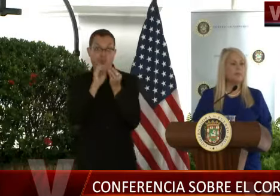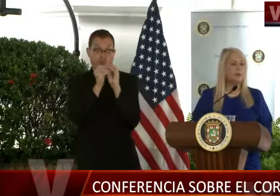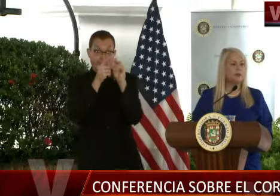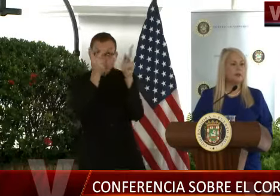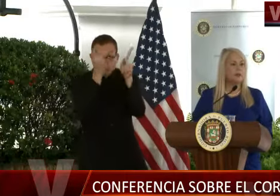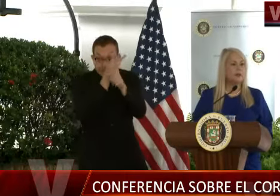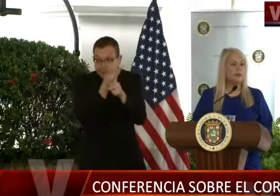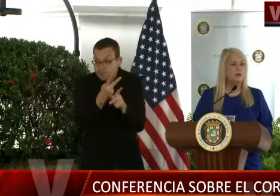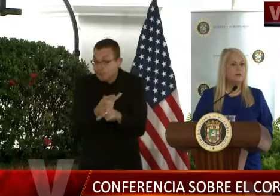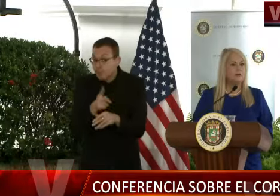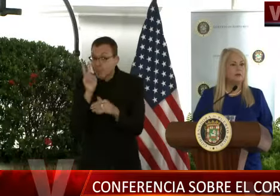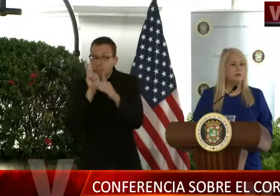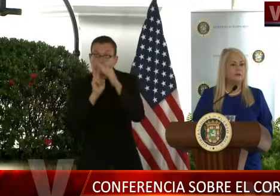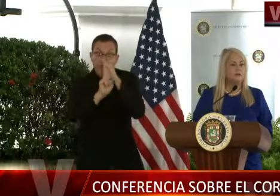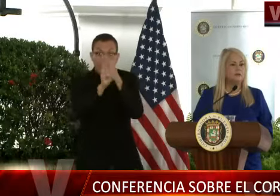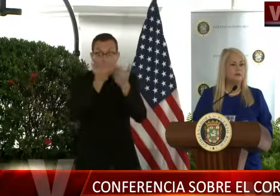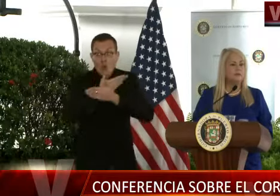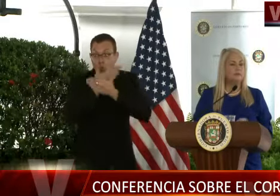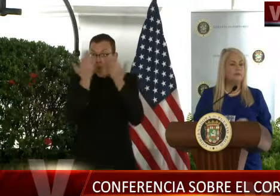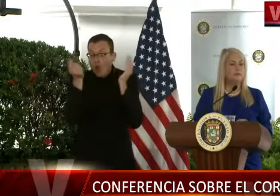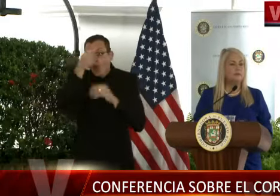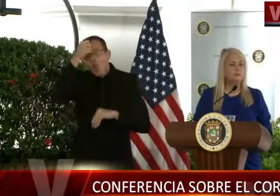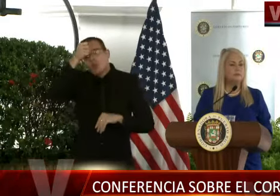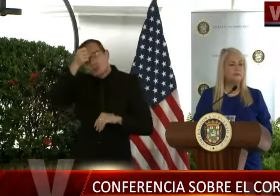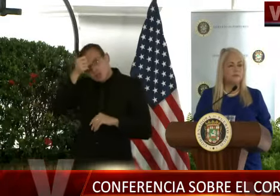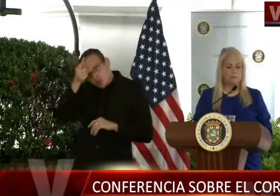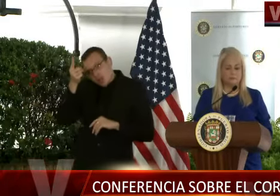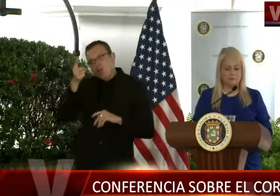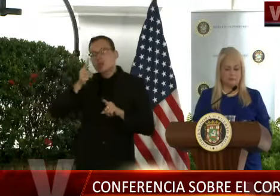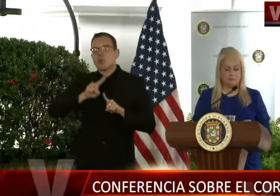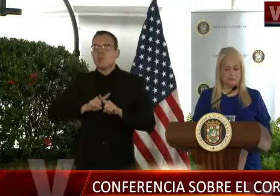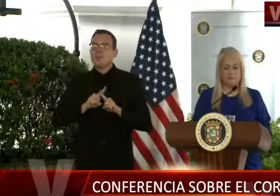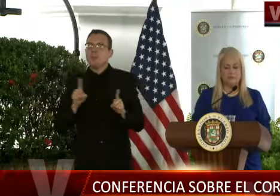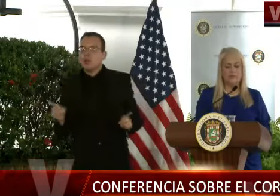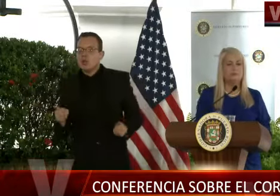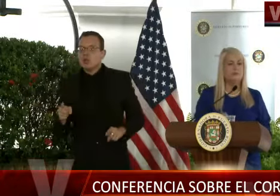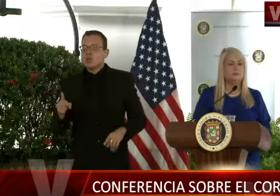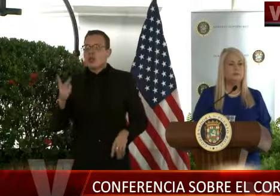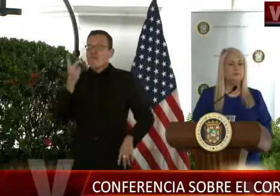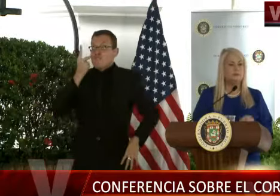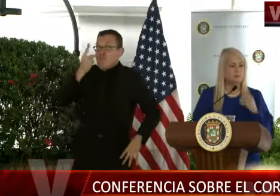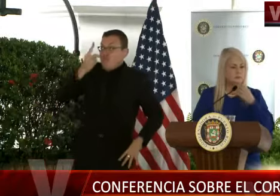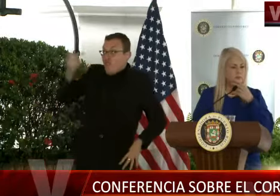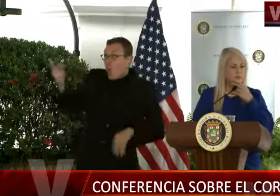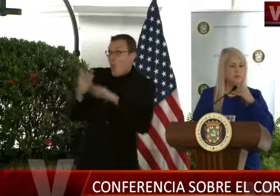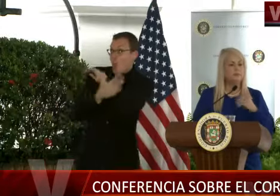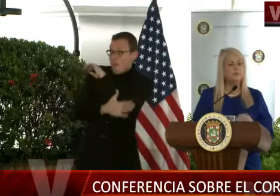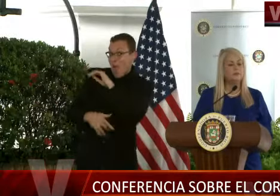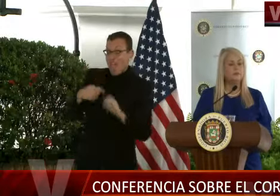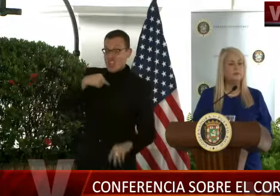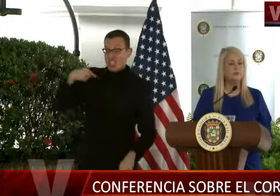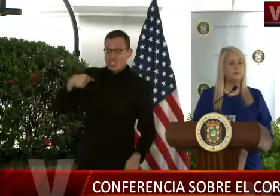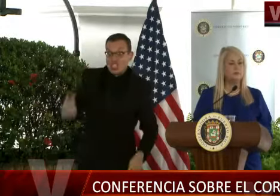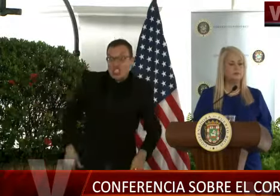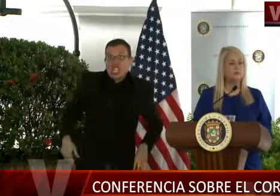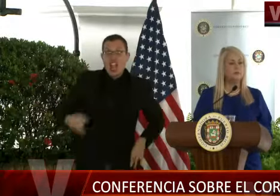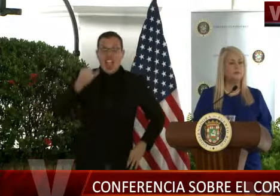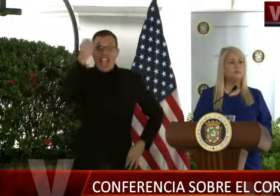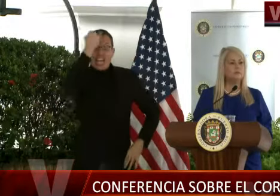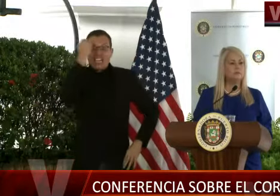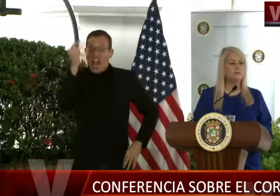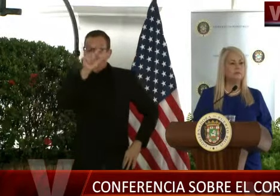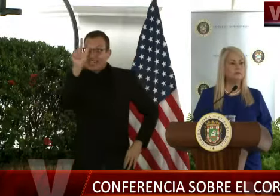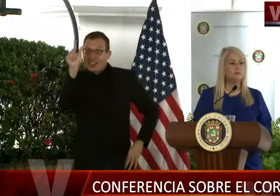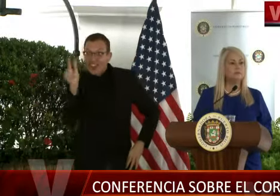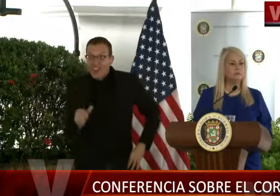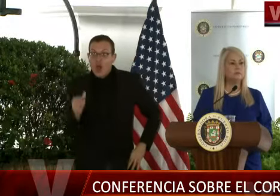dice la academia, pero entonces viendo el comportamiento de China, viendo el comportamiento de Italia, viendo el comportamiento de Europa y viendo la espiral